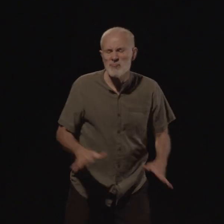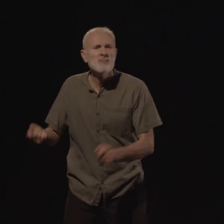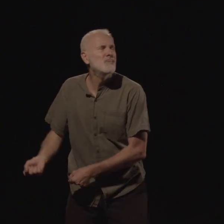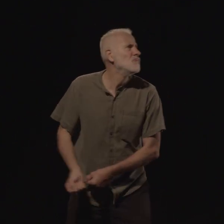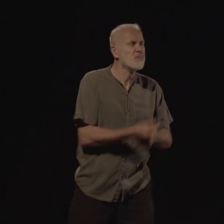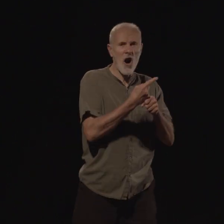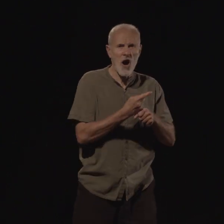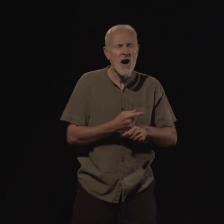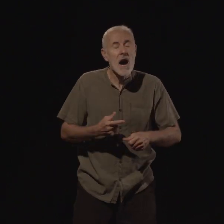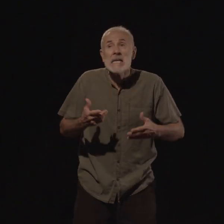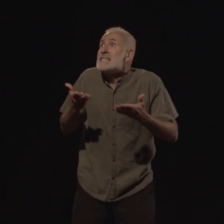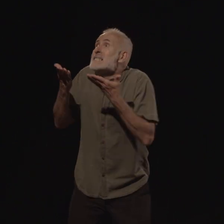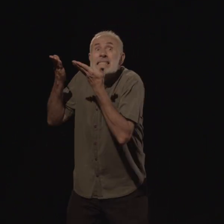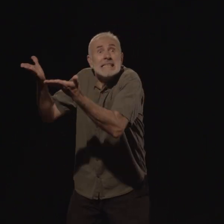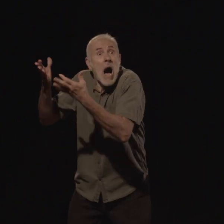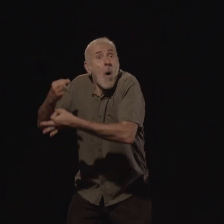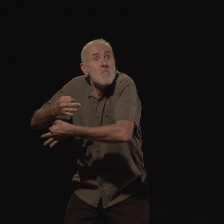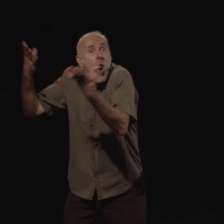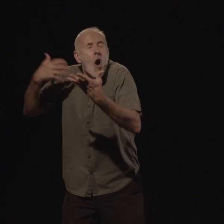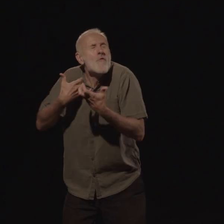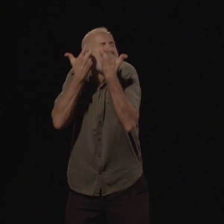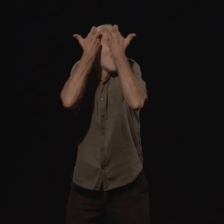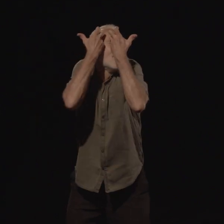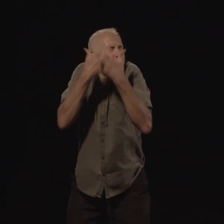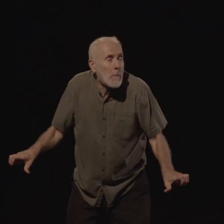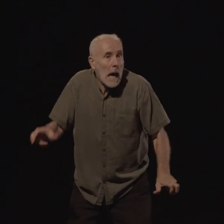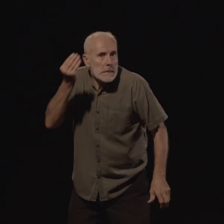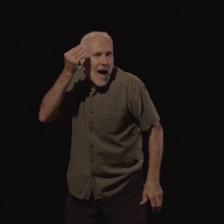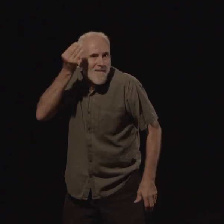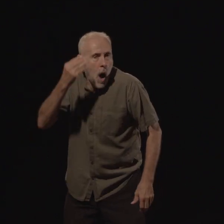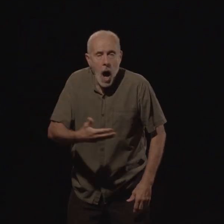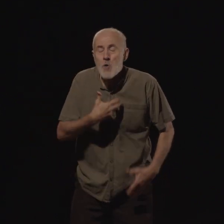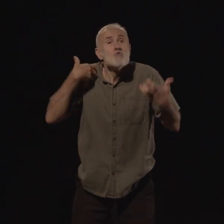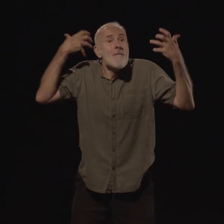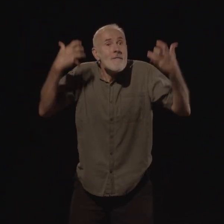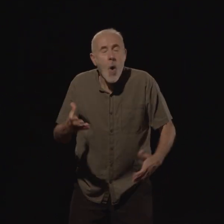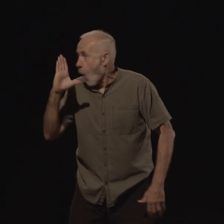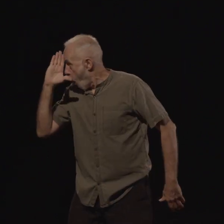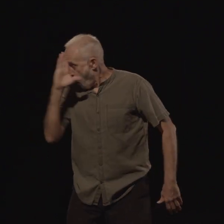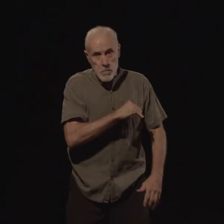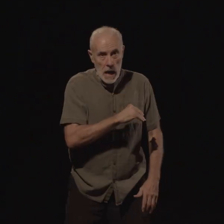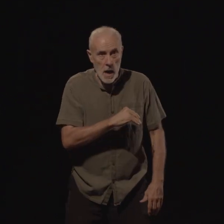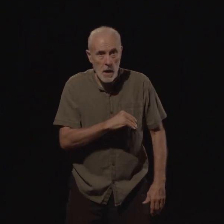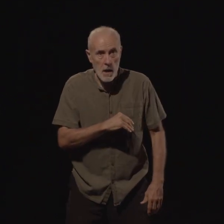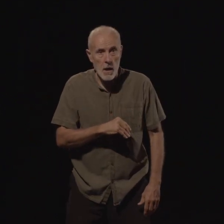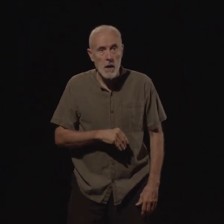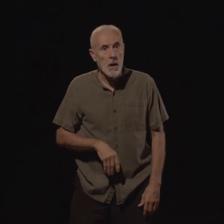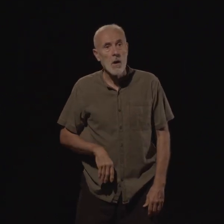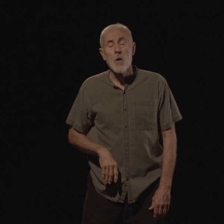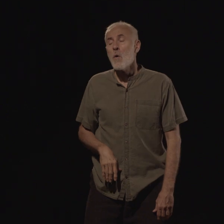même ça, je ne veux pas le savoir, je veux l'oublier. C'est vite dit, c'est bien vite